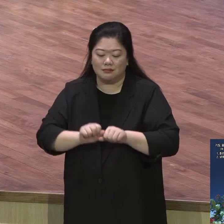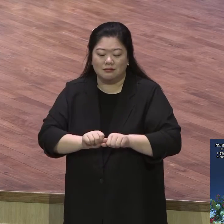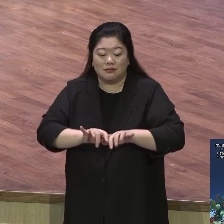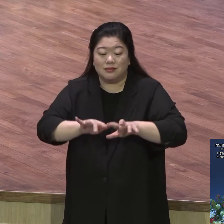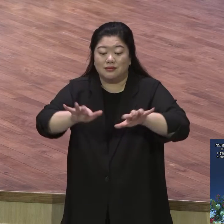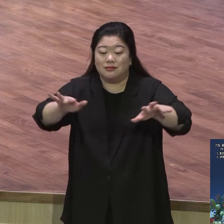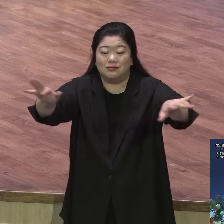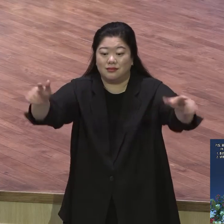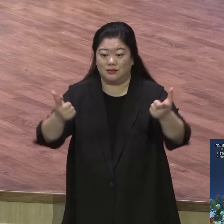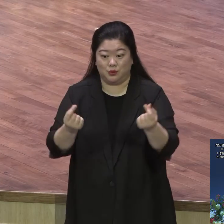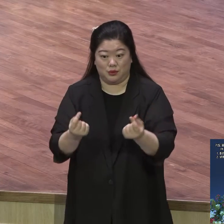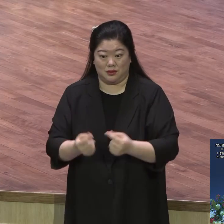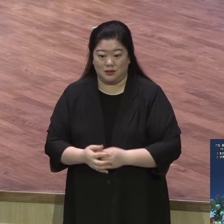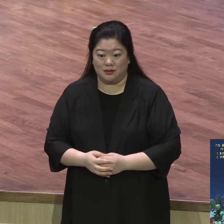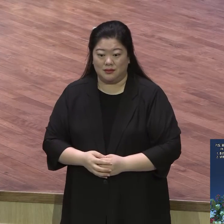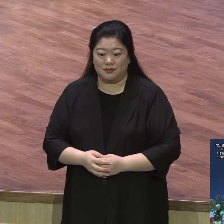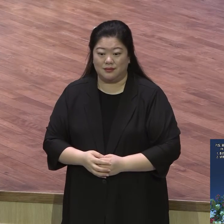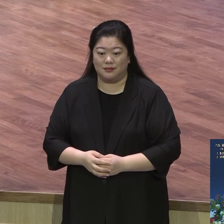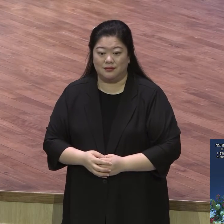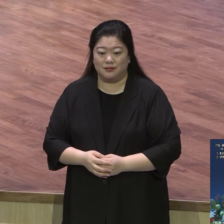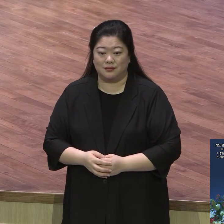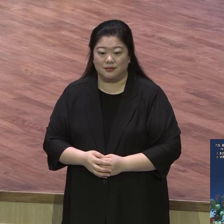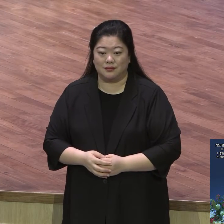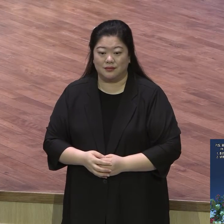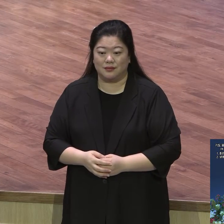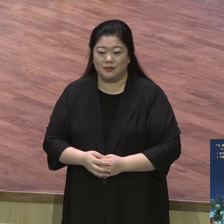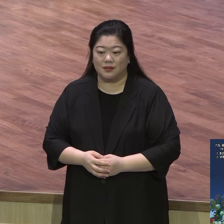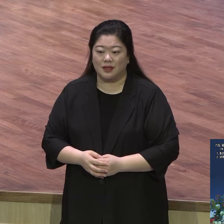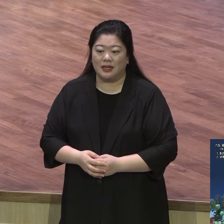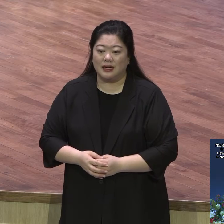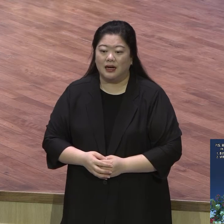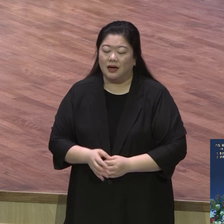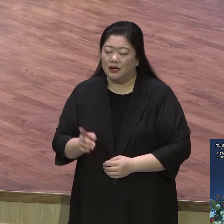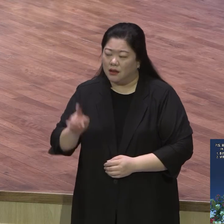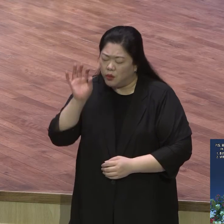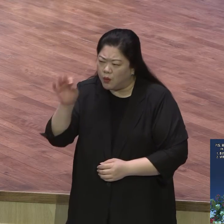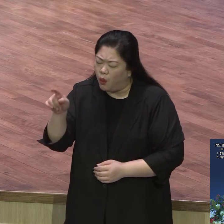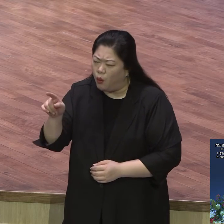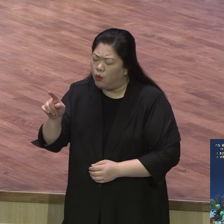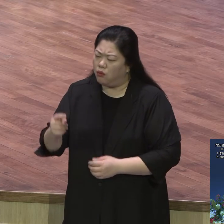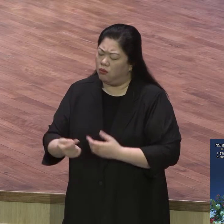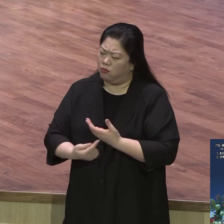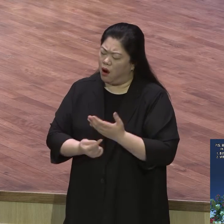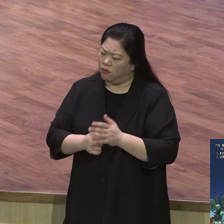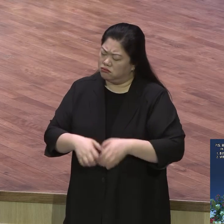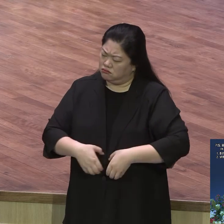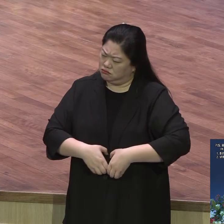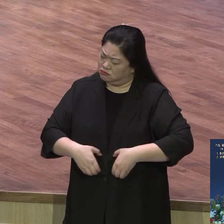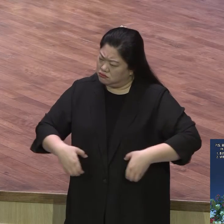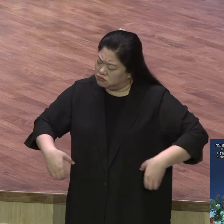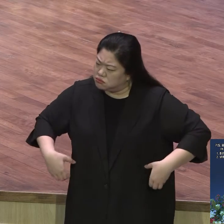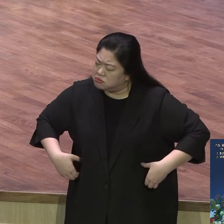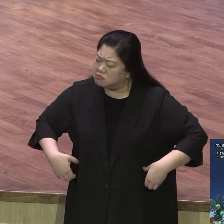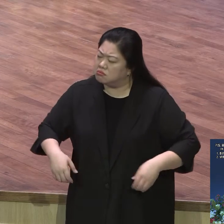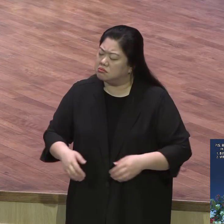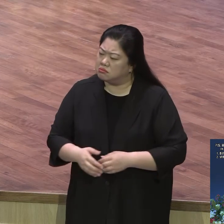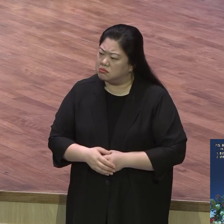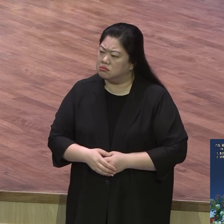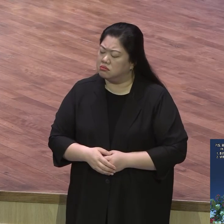참 성김이 참 헌신이 참 이해폭이 넓구나 다르구나 불신 잡을 때 감동받을